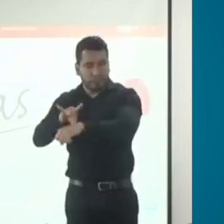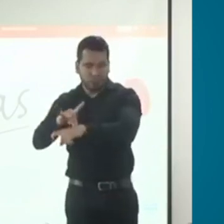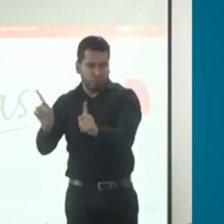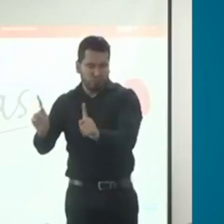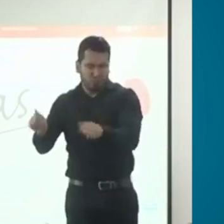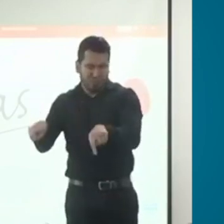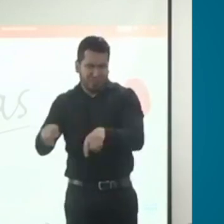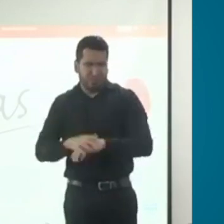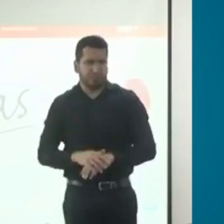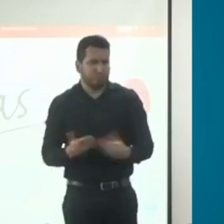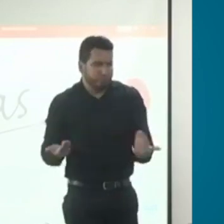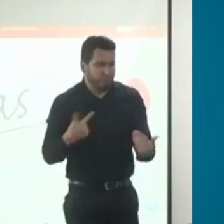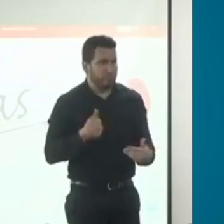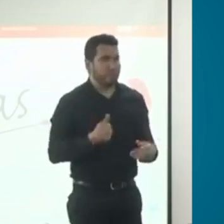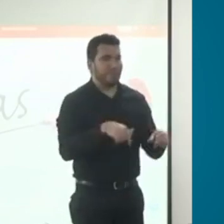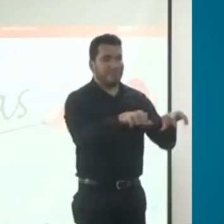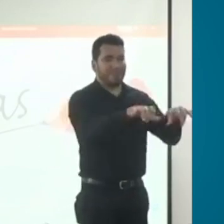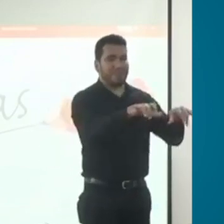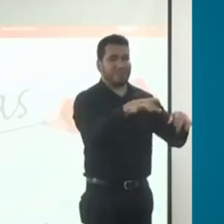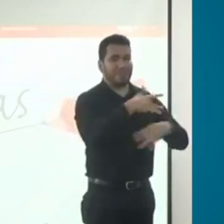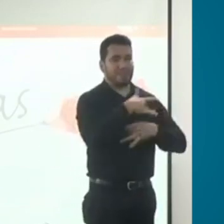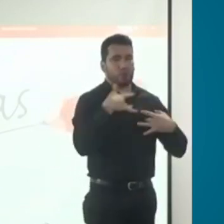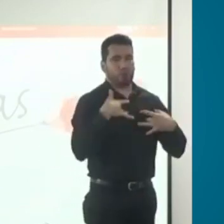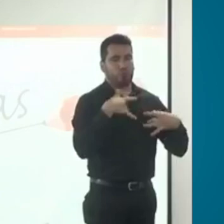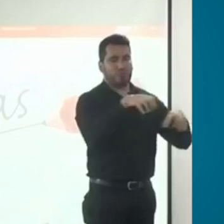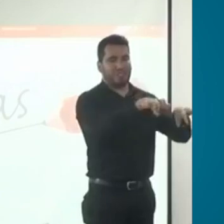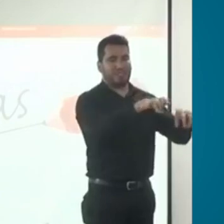municipio y pido que me ajusten la